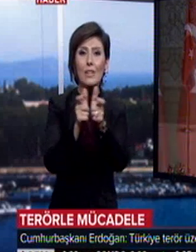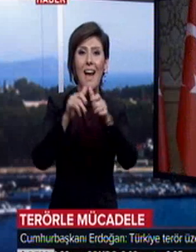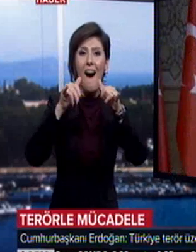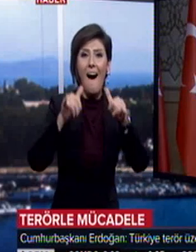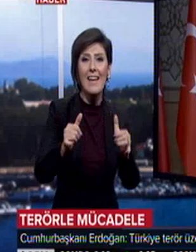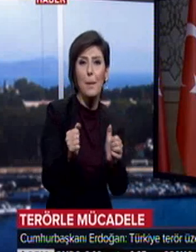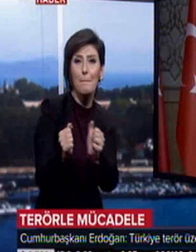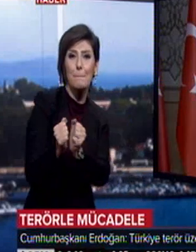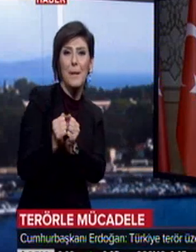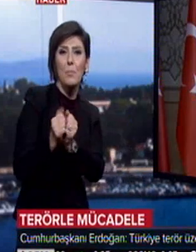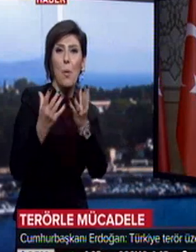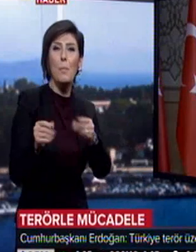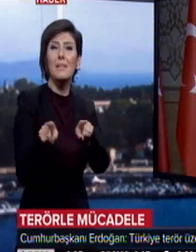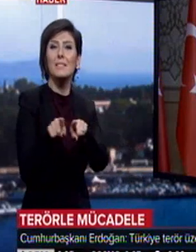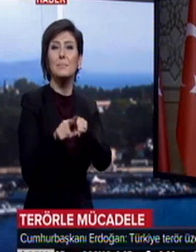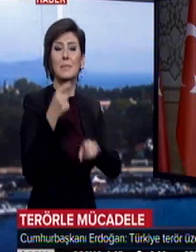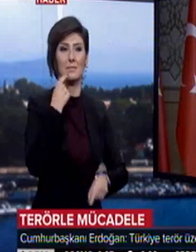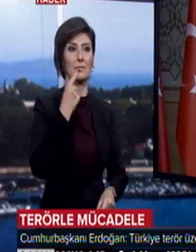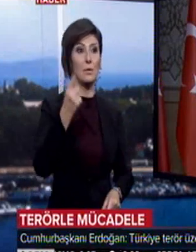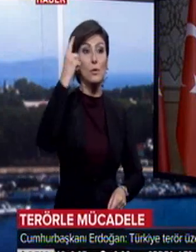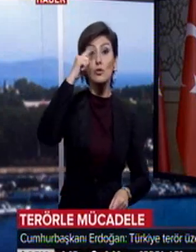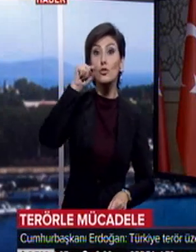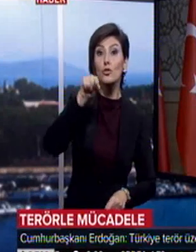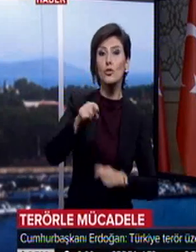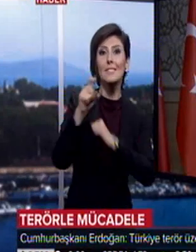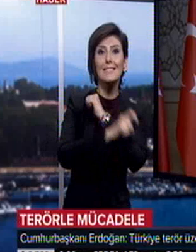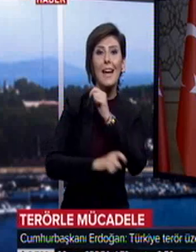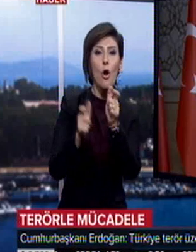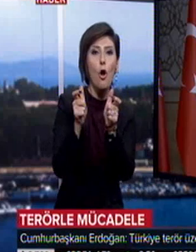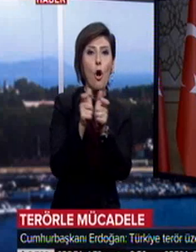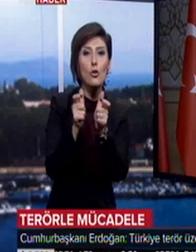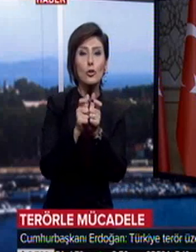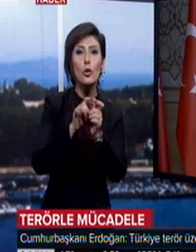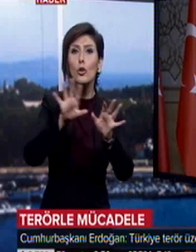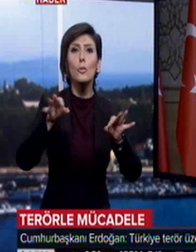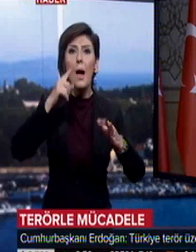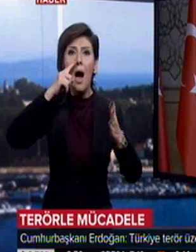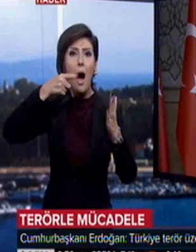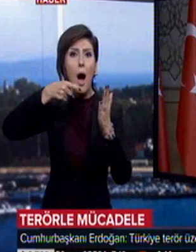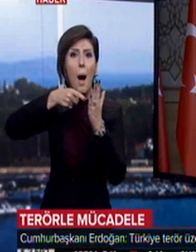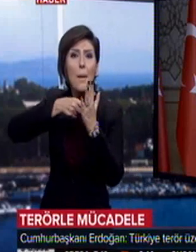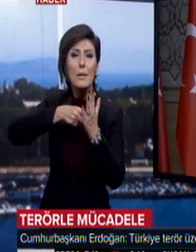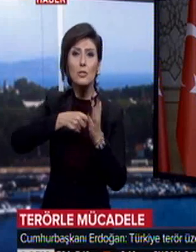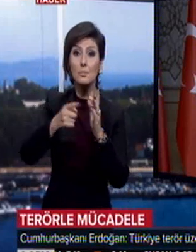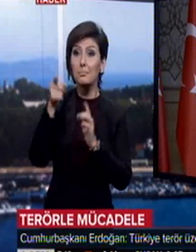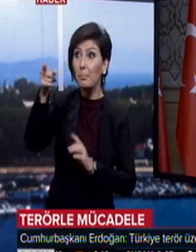yer almaktır. Çünkü terör örgütlerinin tüm amacı birilerine işte bu sözü